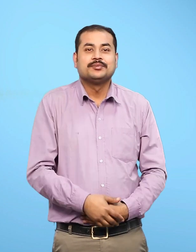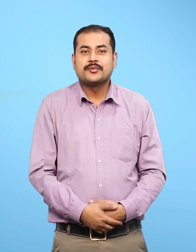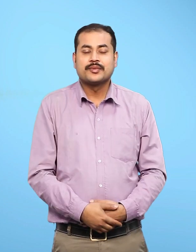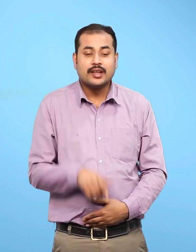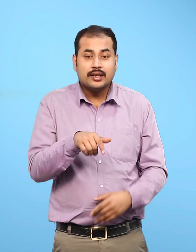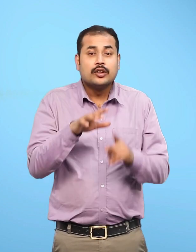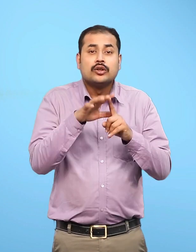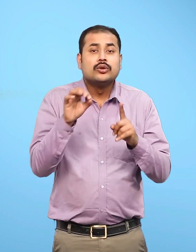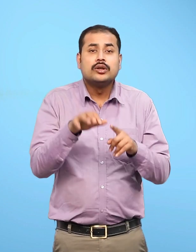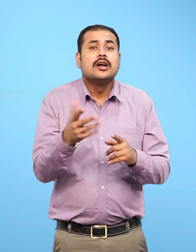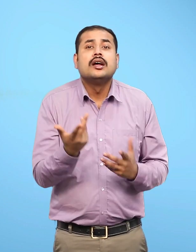कैसे करना है?